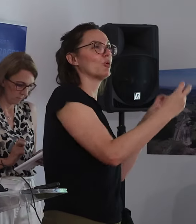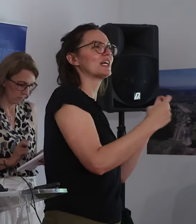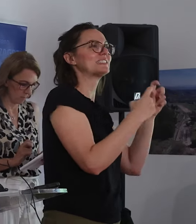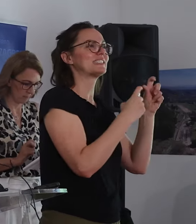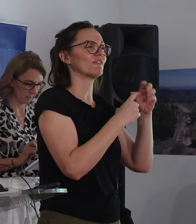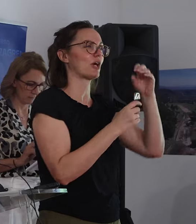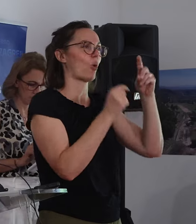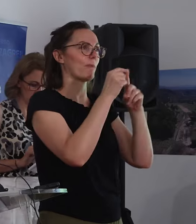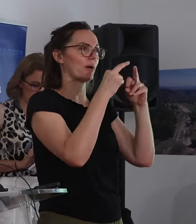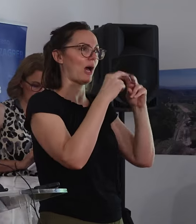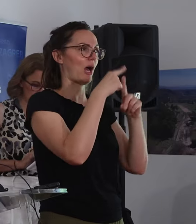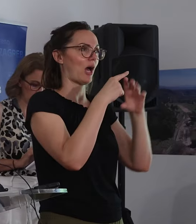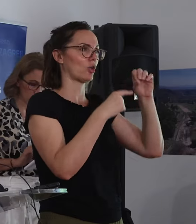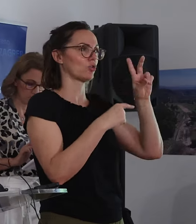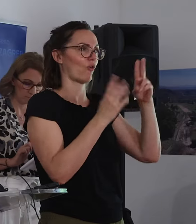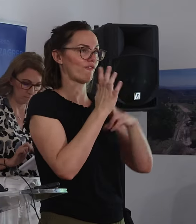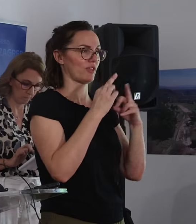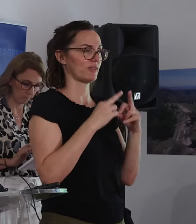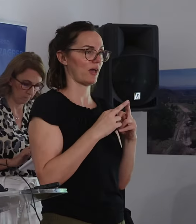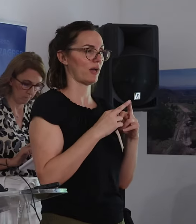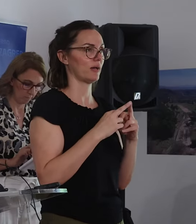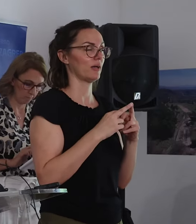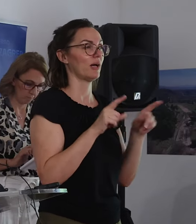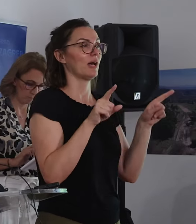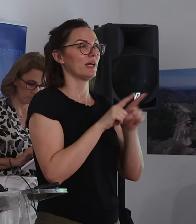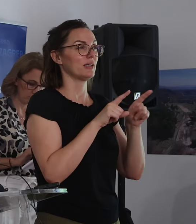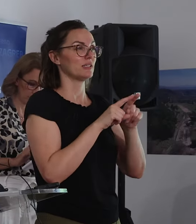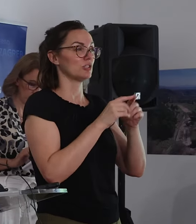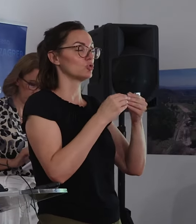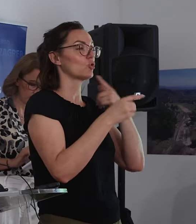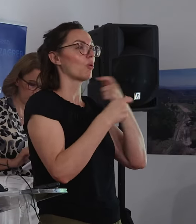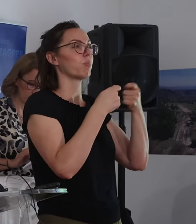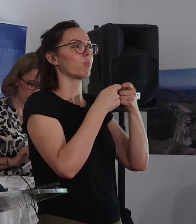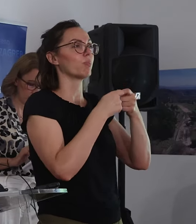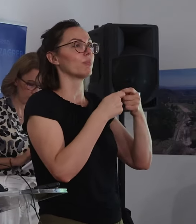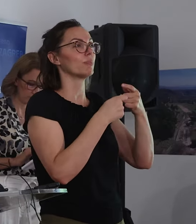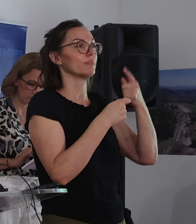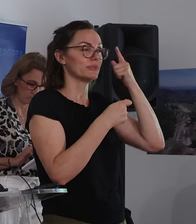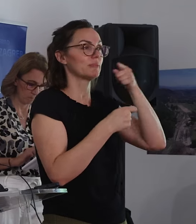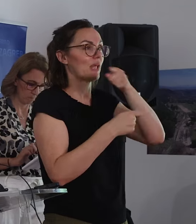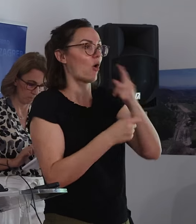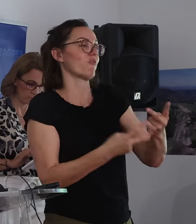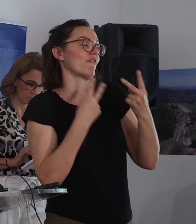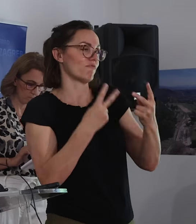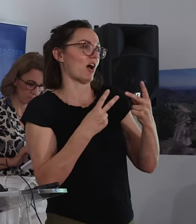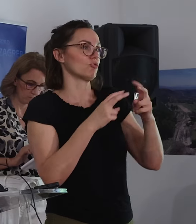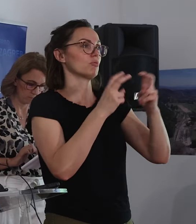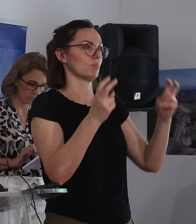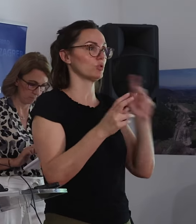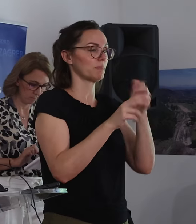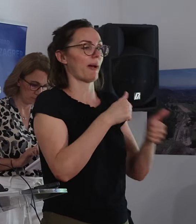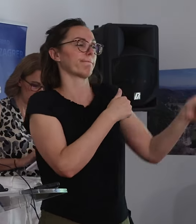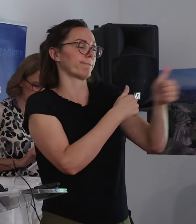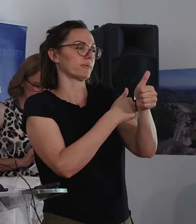i s obzirom na izgrađenost grada trenutno sjeverno i južno od tog mosta u Savskoj opatovini u odnosu na ovaj zapadni Jaroski i